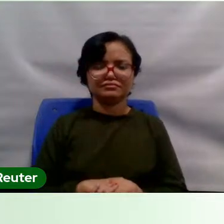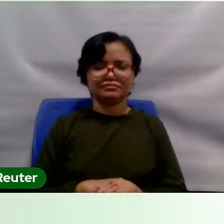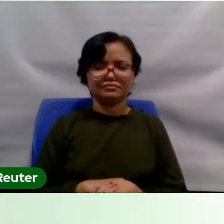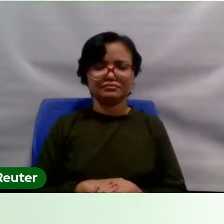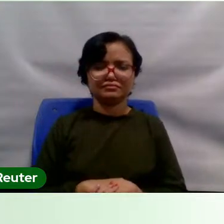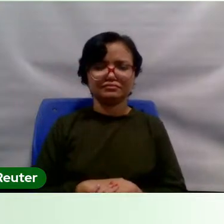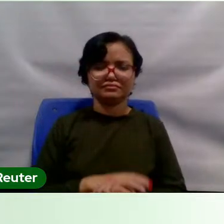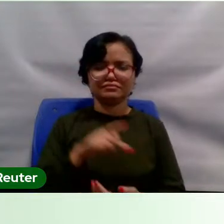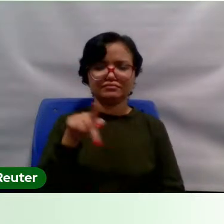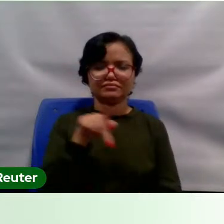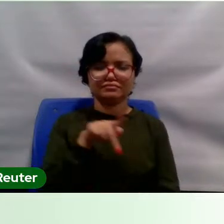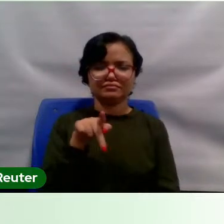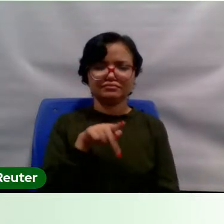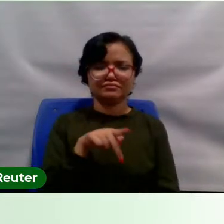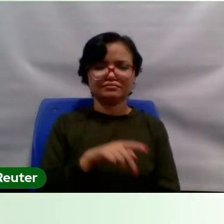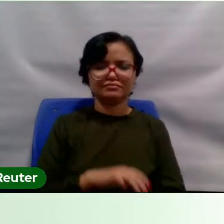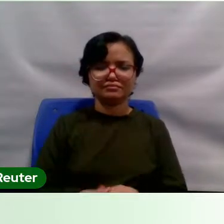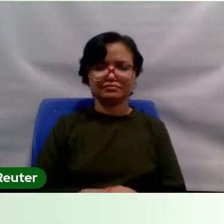professor